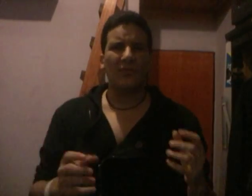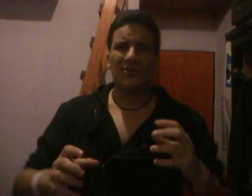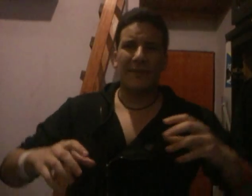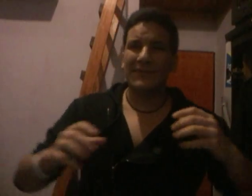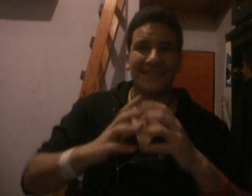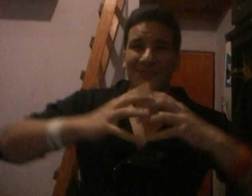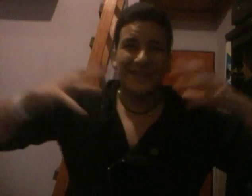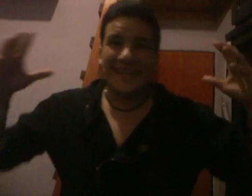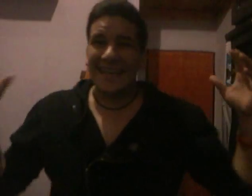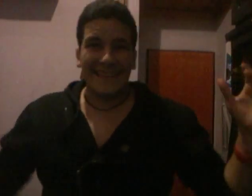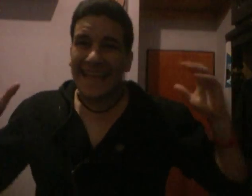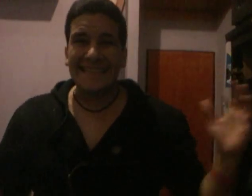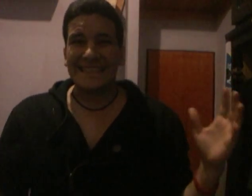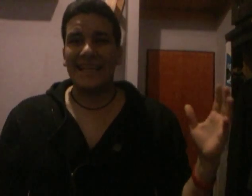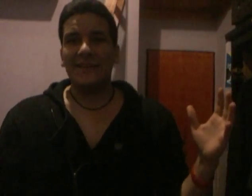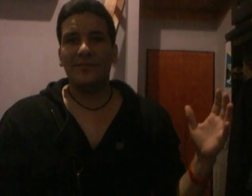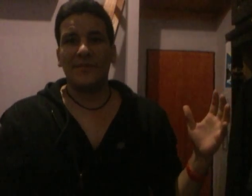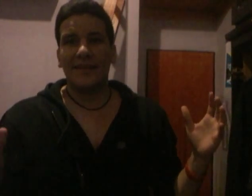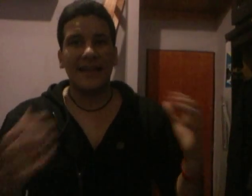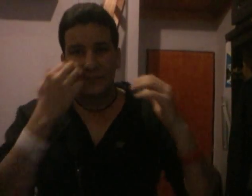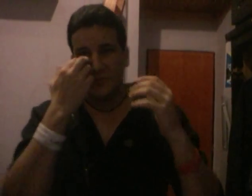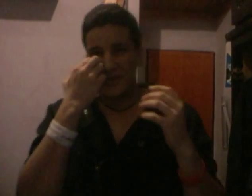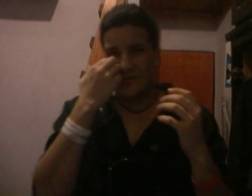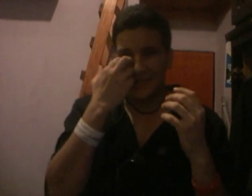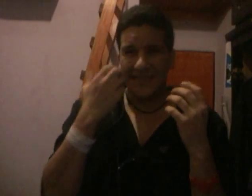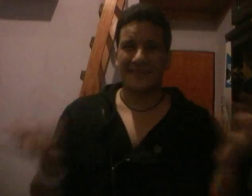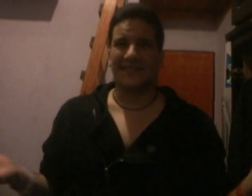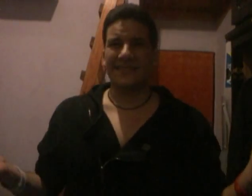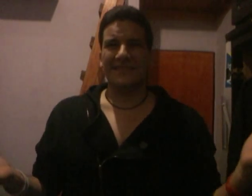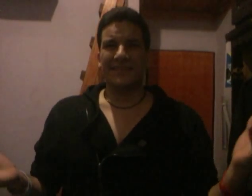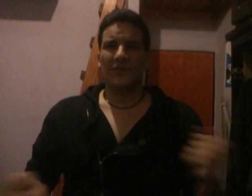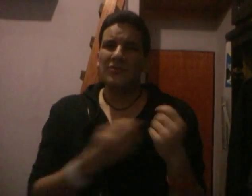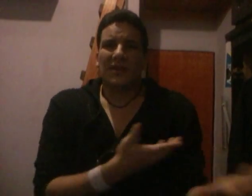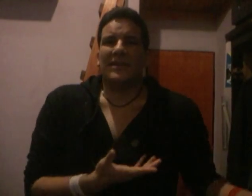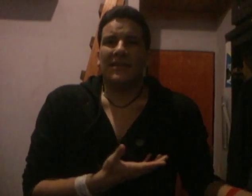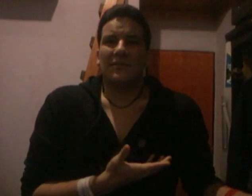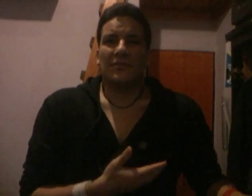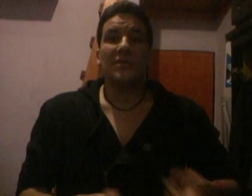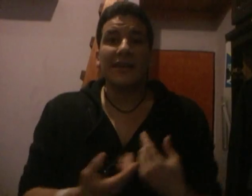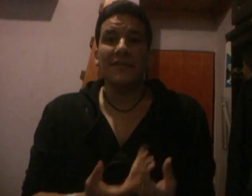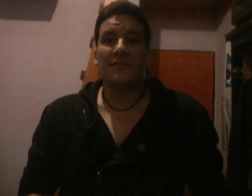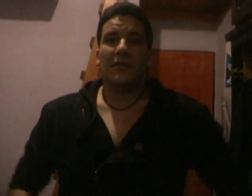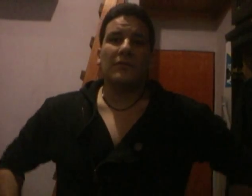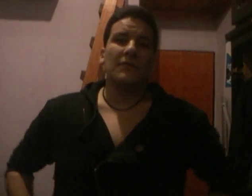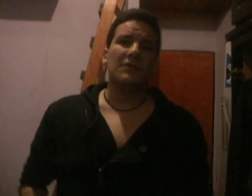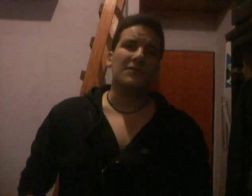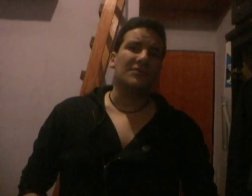un momento la película se hizo densa, a tal punto de que vos ya decías, ¿cuándo termina esto? Yo ya estaba viendo y decía, uh, loco, esto no